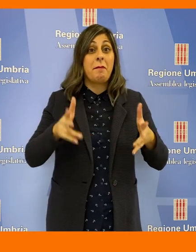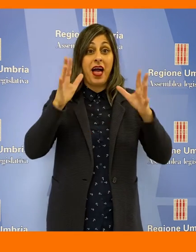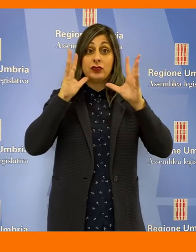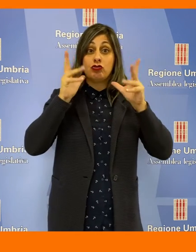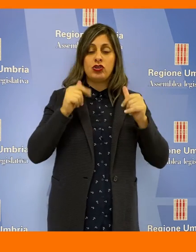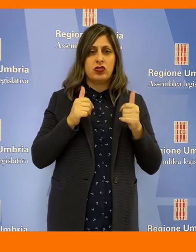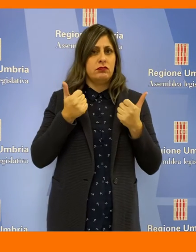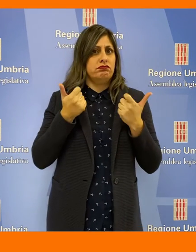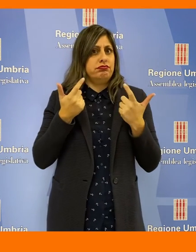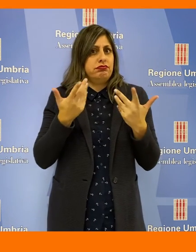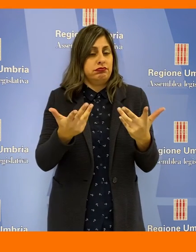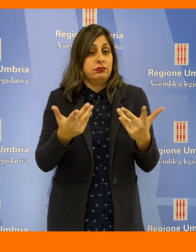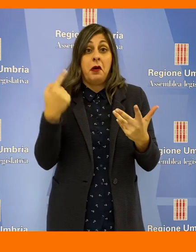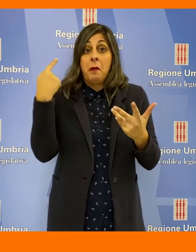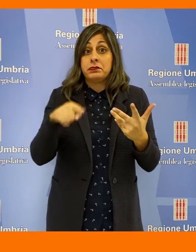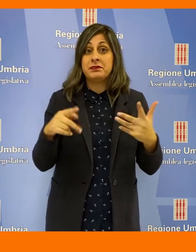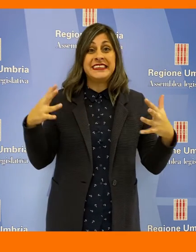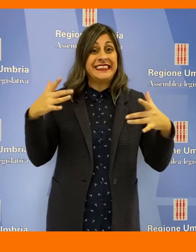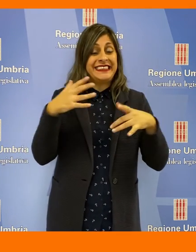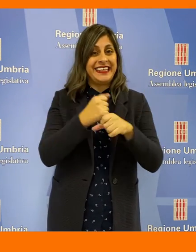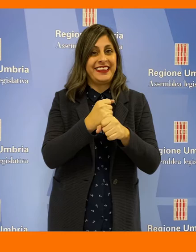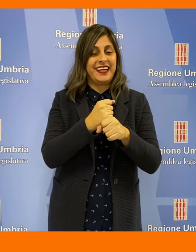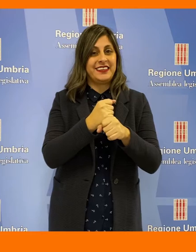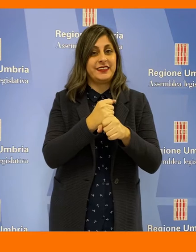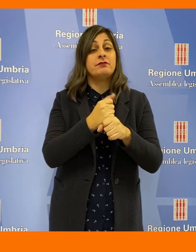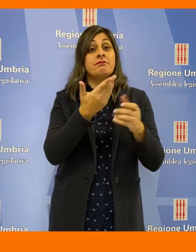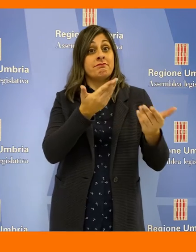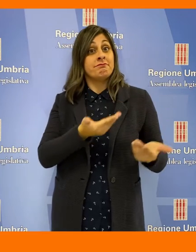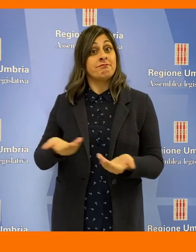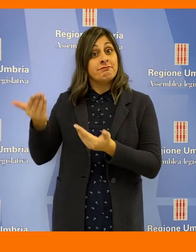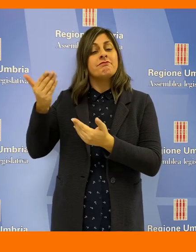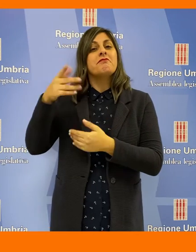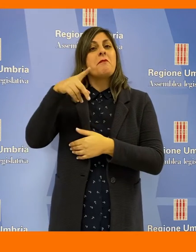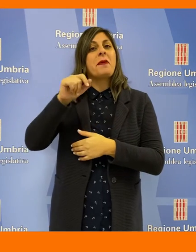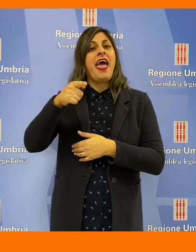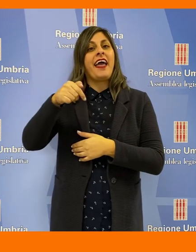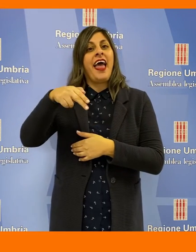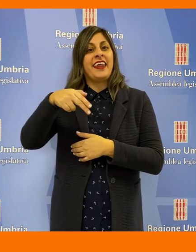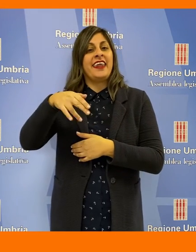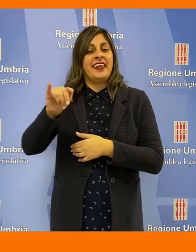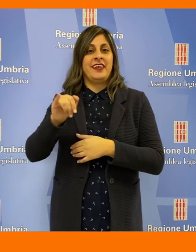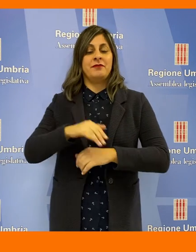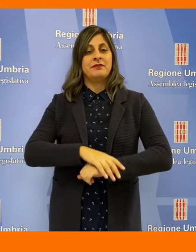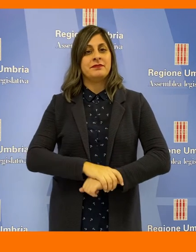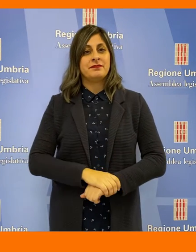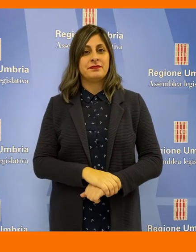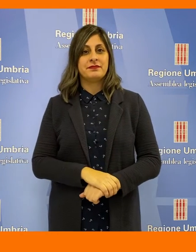'Assemblea di Palazzo Cesaroni. Eccone una sintesi nel servizio di Marco Paganini.